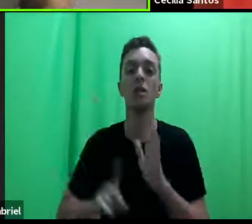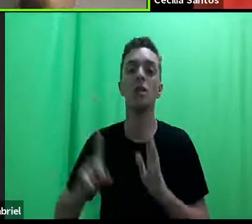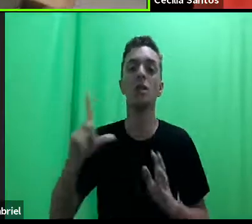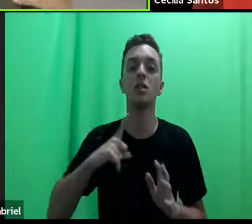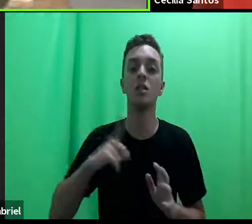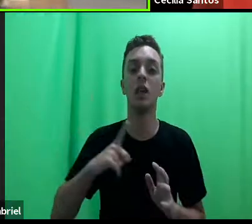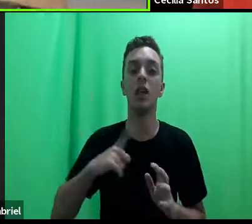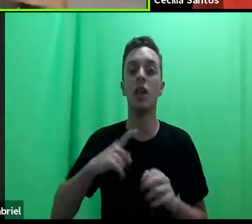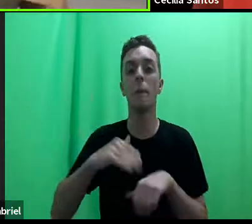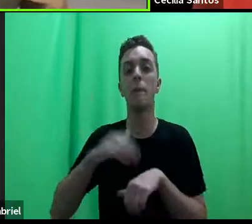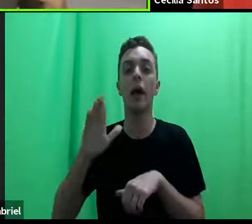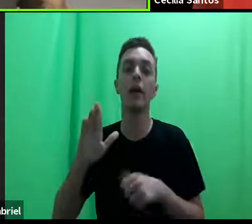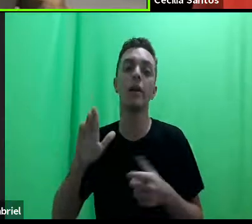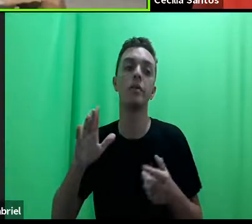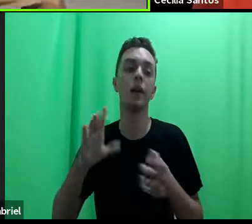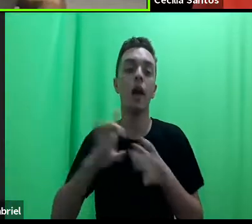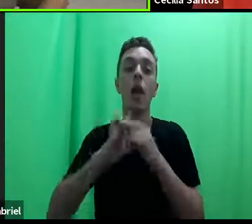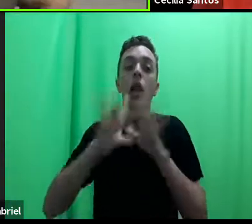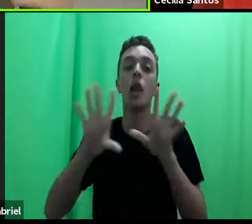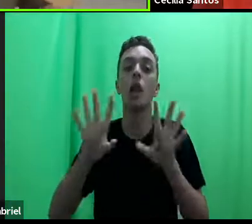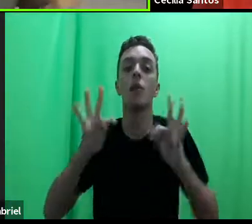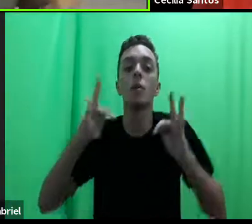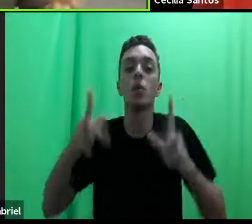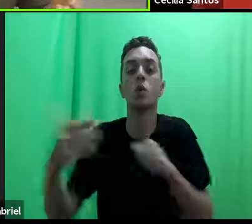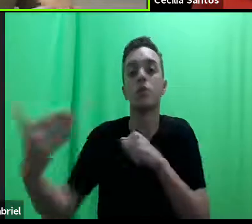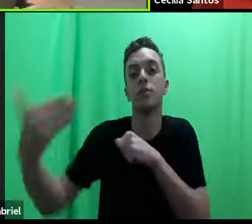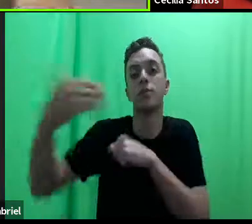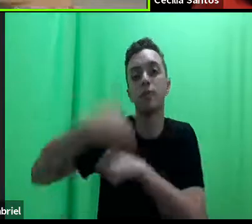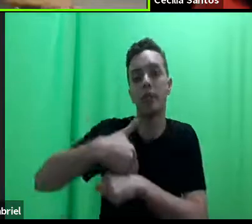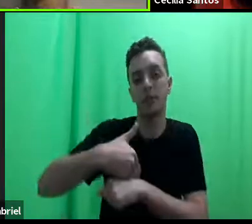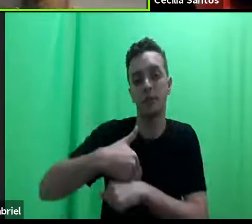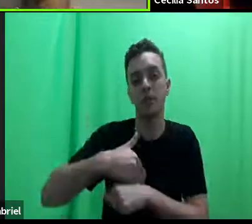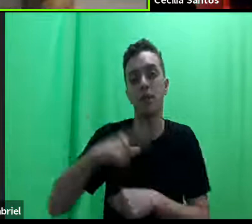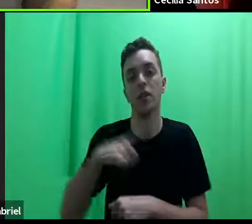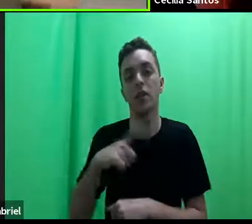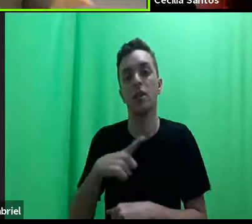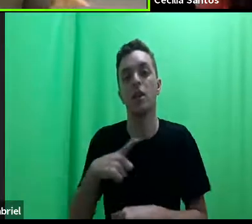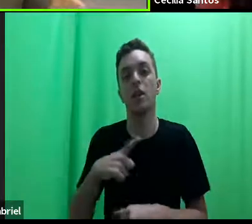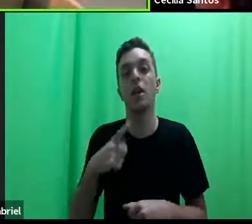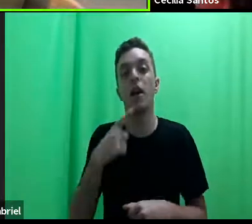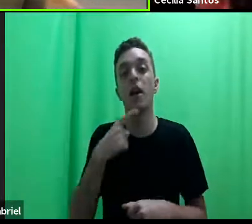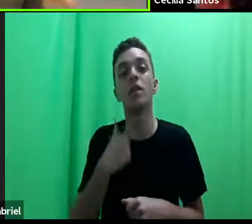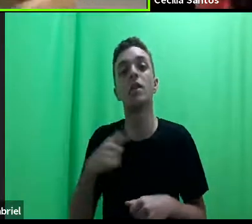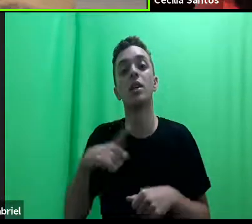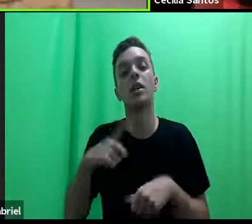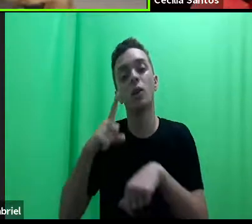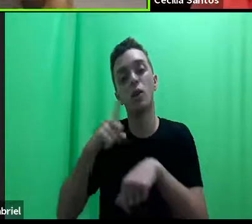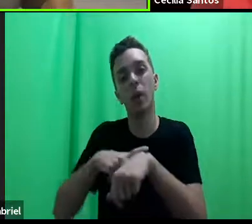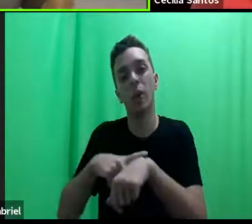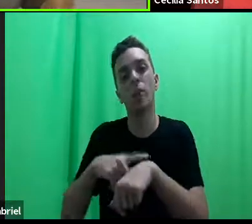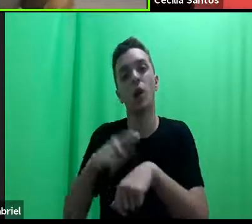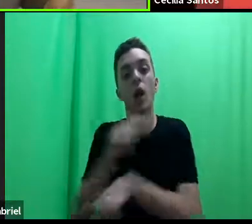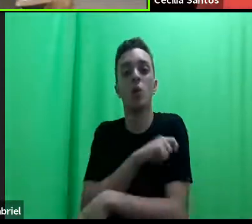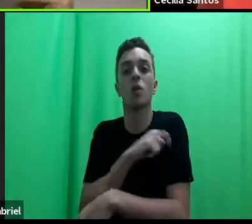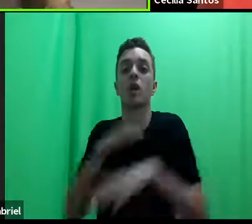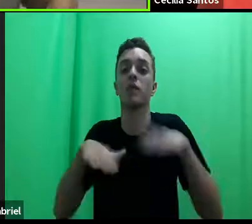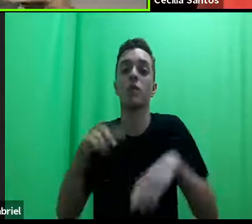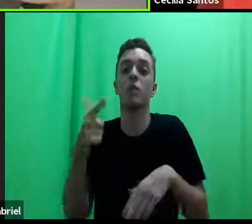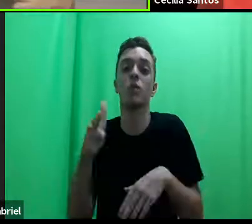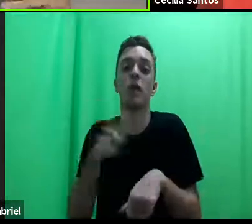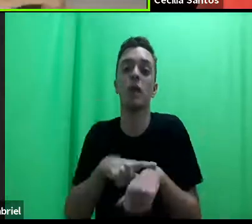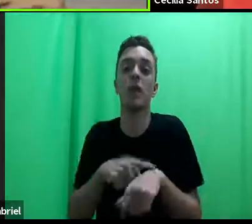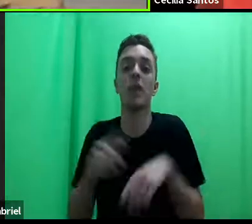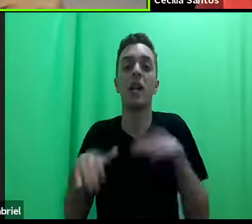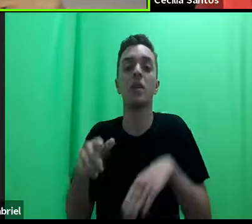mais elitizadas ainda, aquelas que possuem esses alunos que têm esse tempo para dedicar, que têm esses professores que